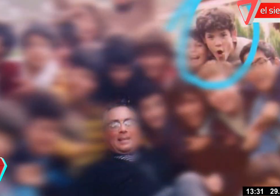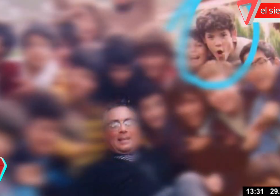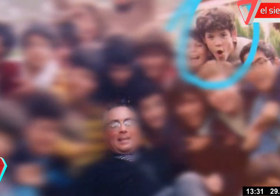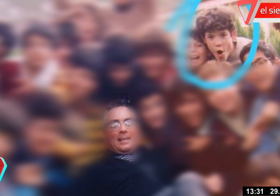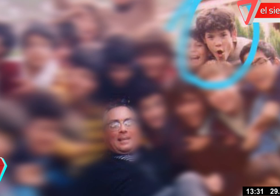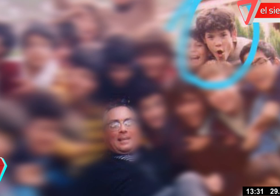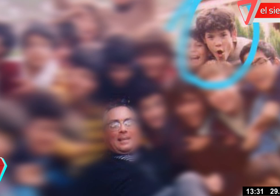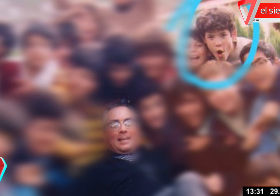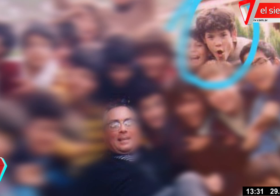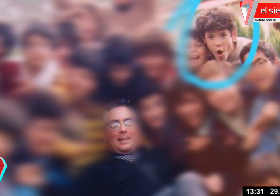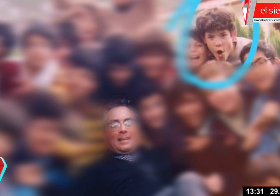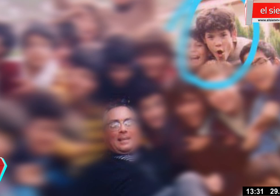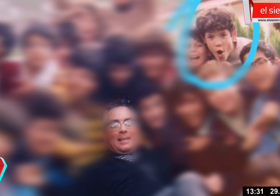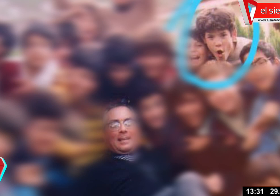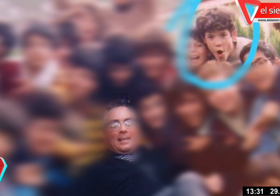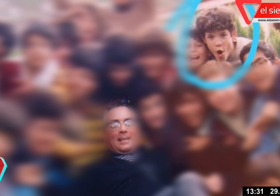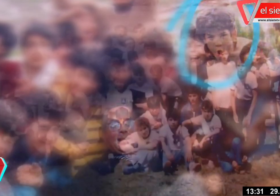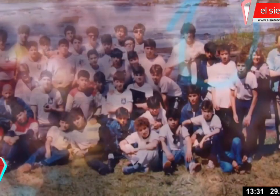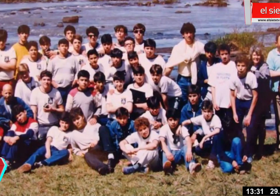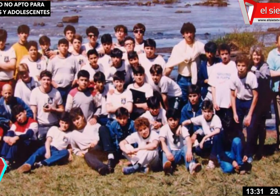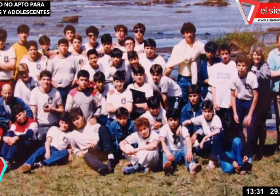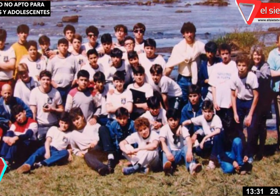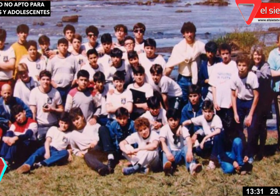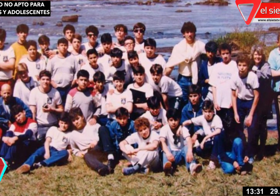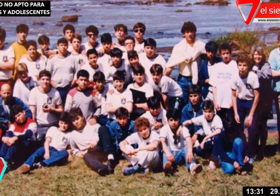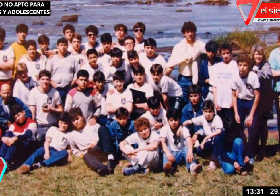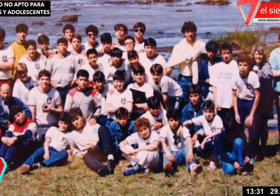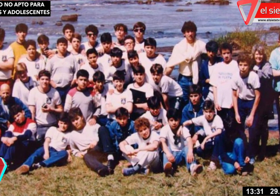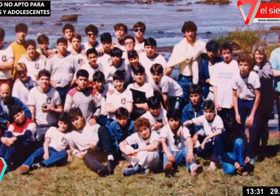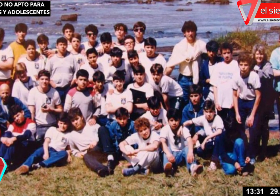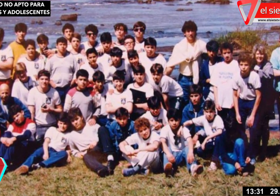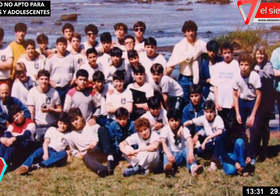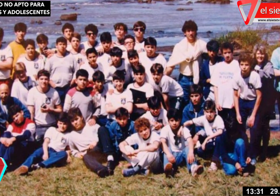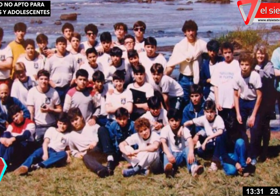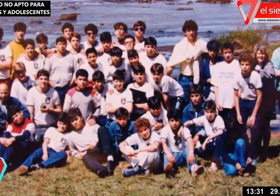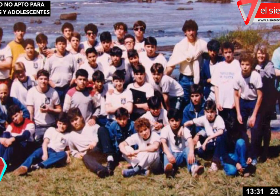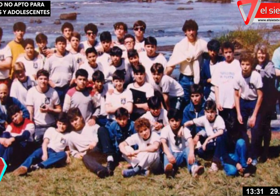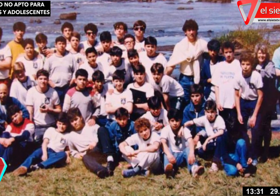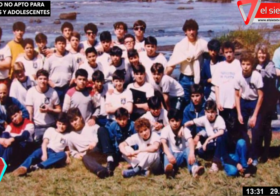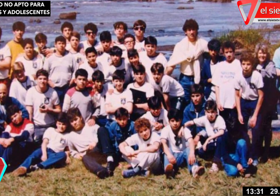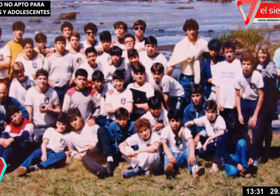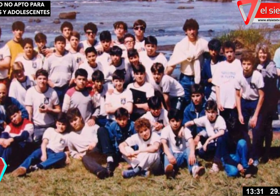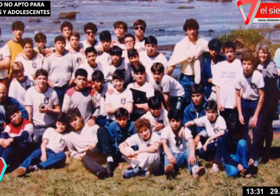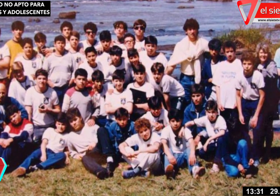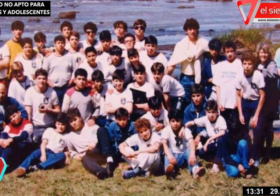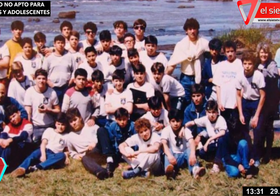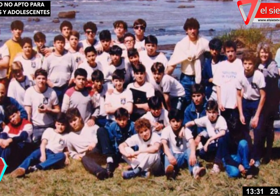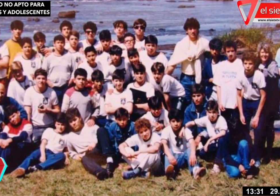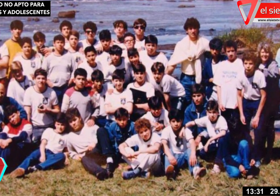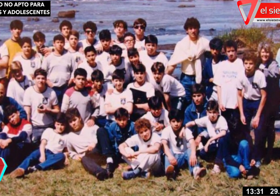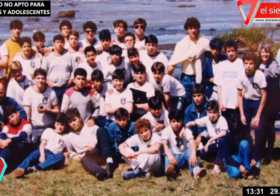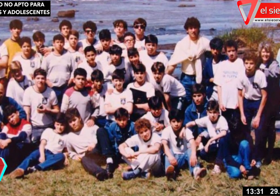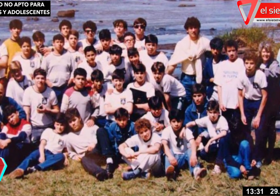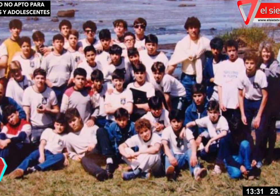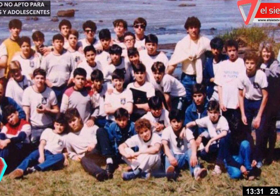a este instituto en busca de contención, de cariño, algo que sus padres no le dieron desde pequeño. Era muy golpeado por